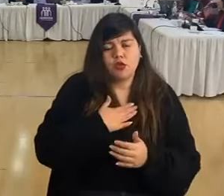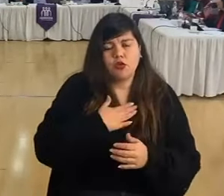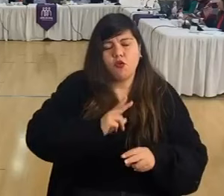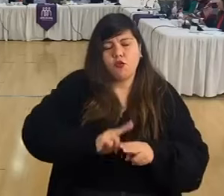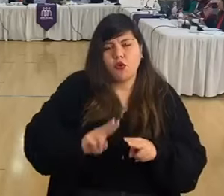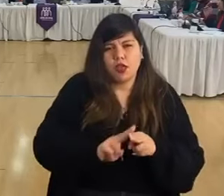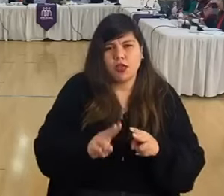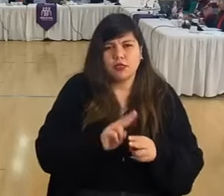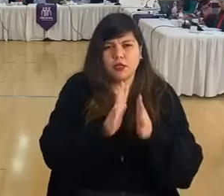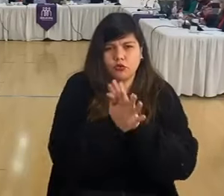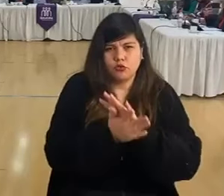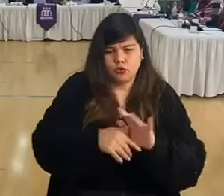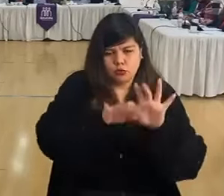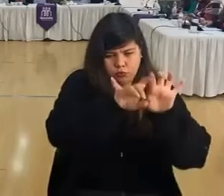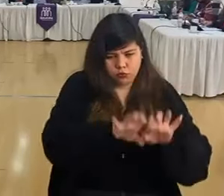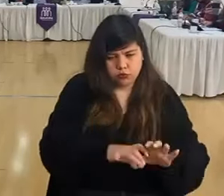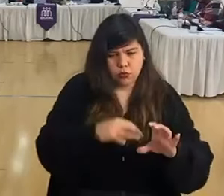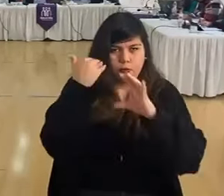escrito.